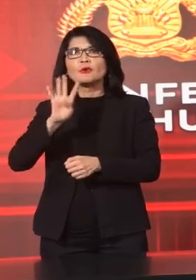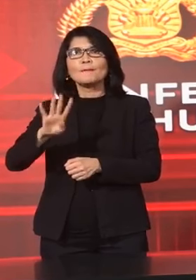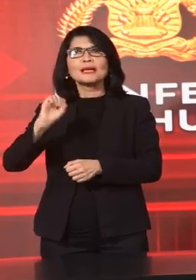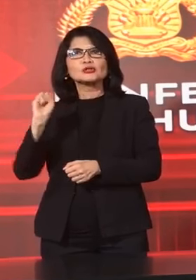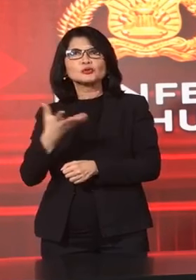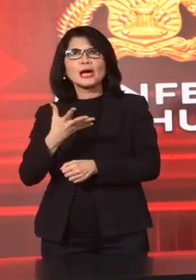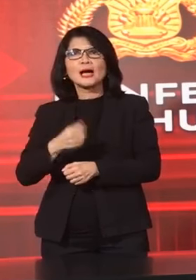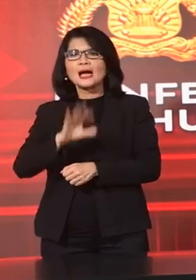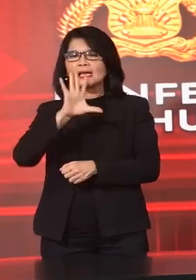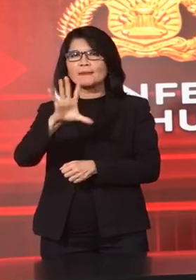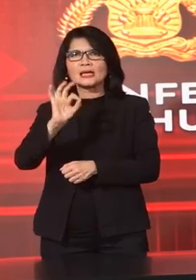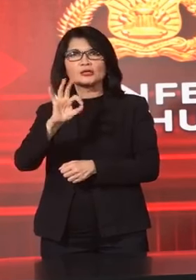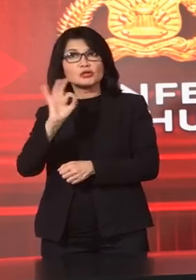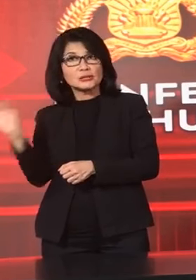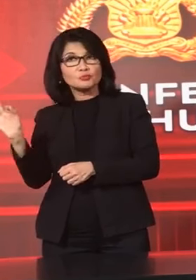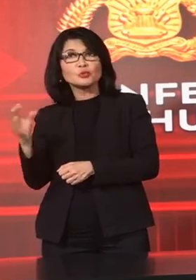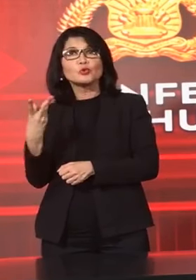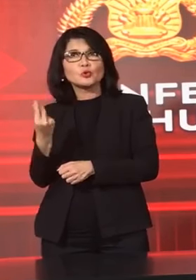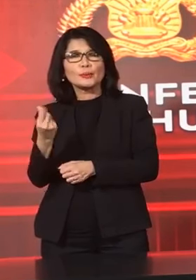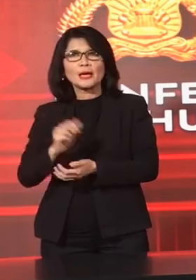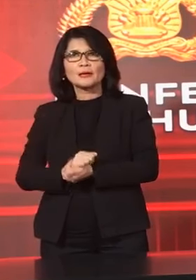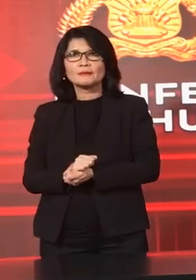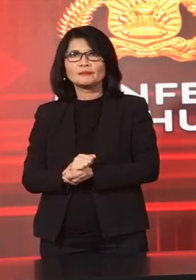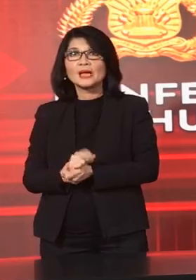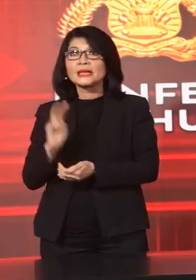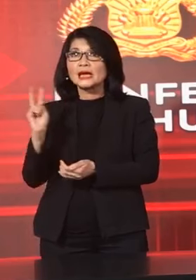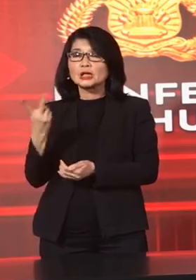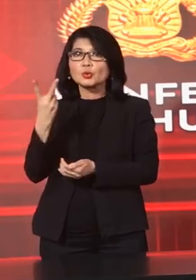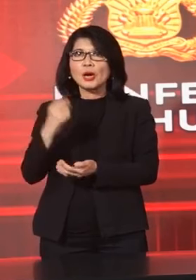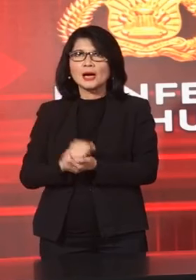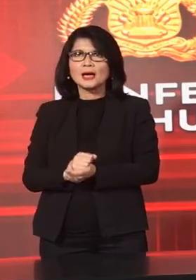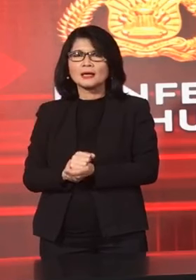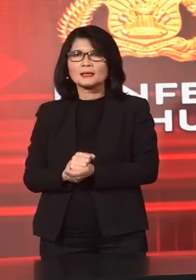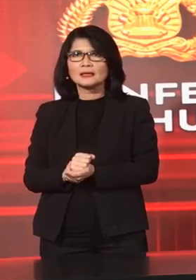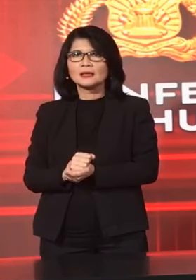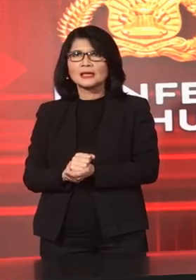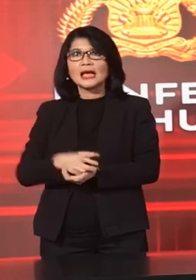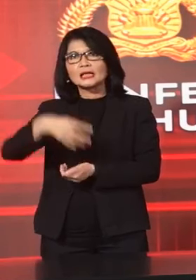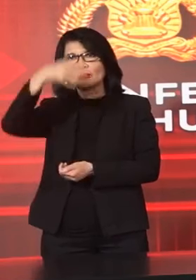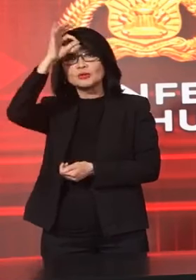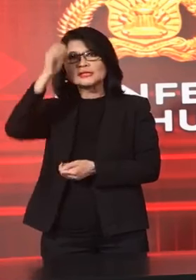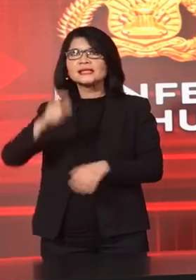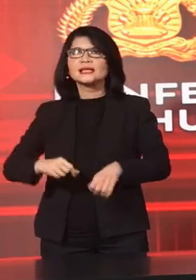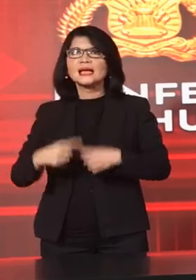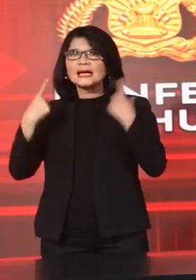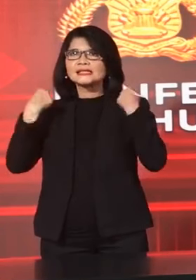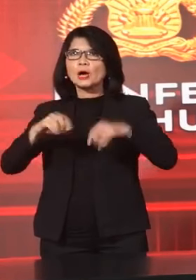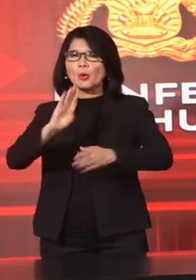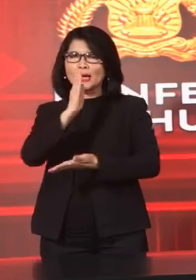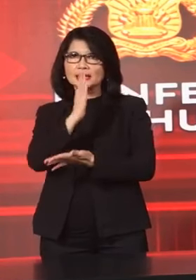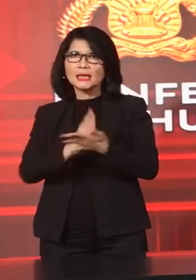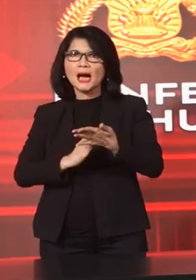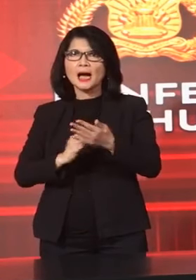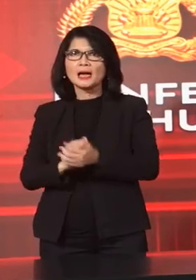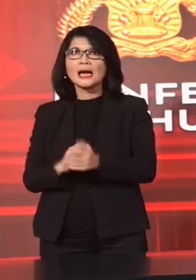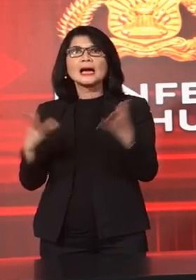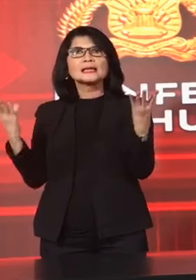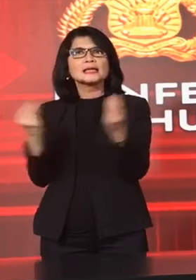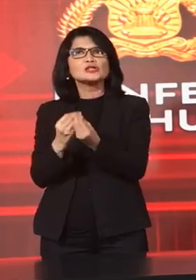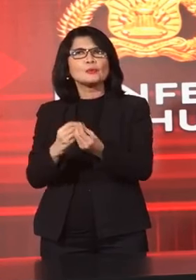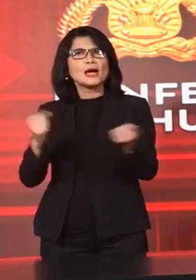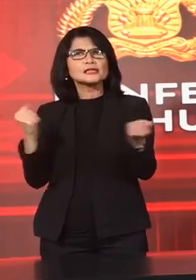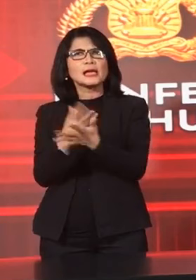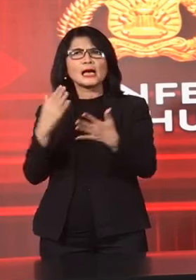500 Rupiah Kemudian Yang kedua Polda Jawa Tengah Dengan Angka